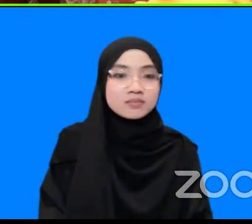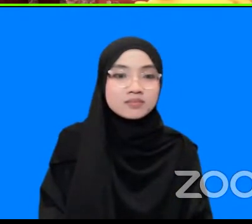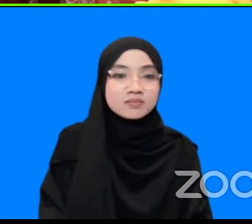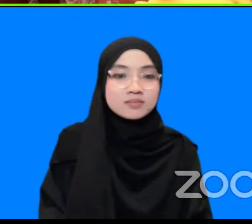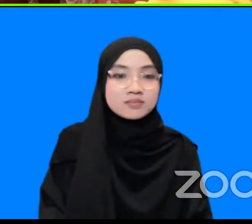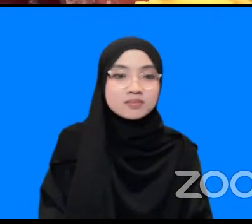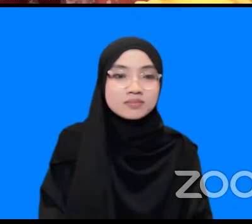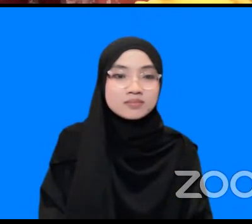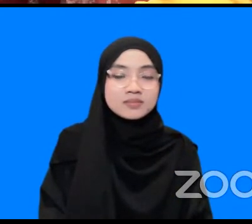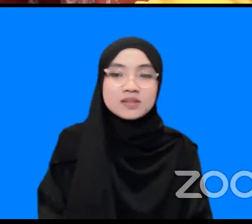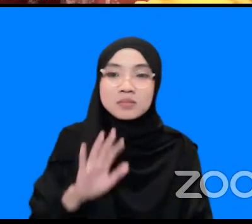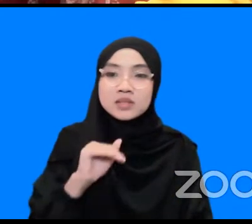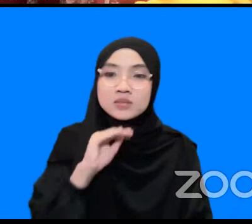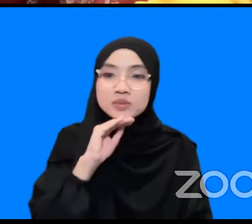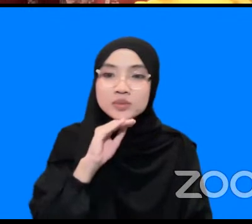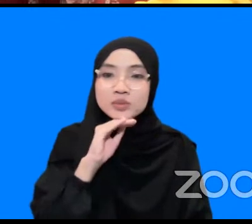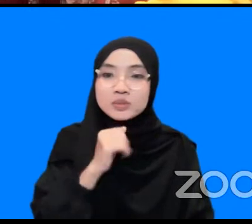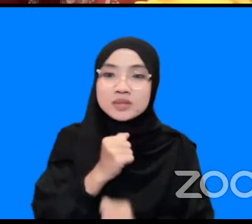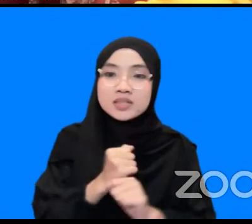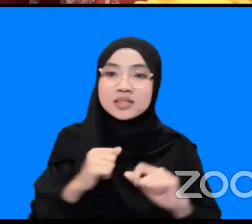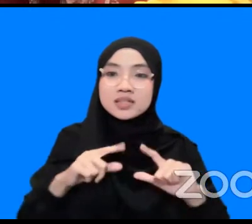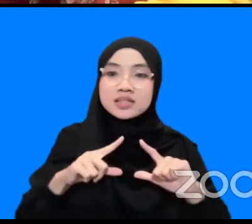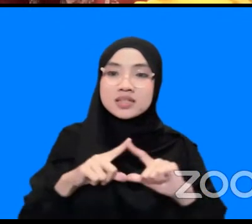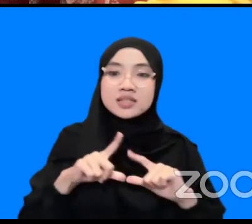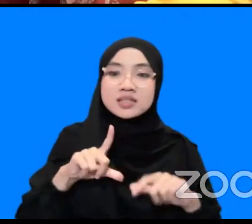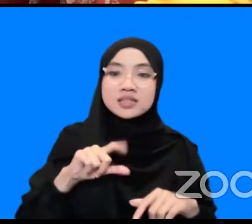masih menunggu mas kali ini kita